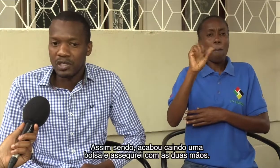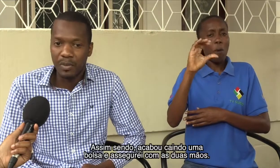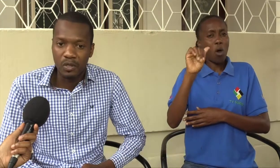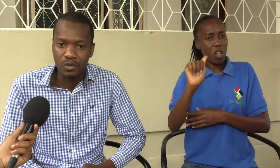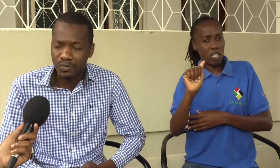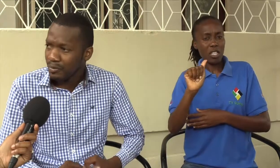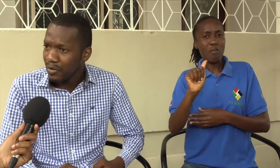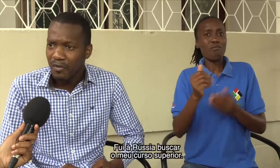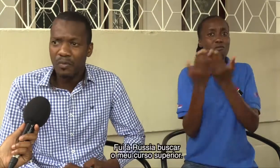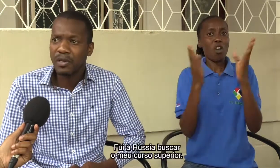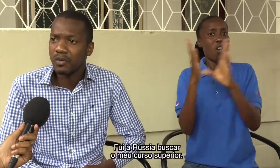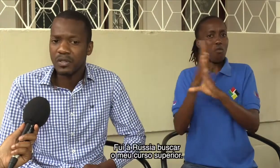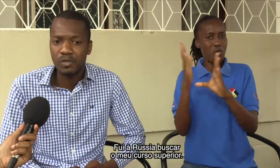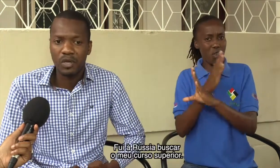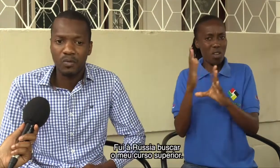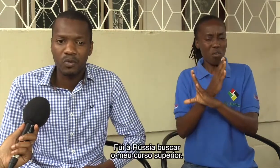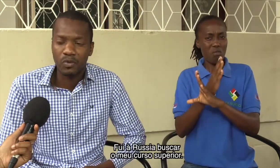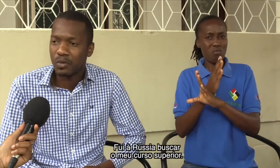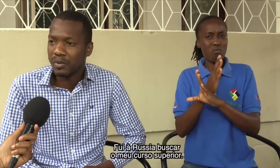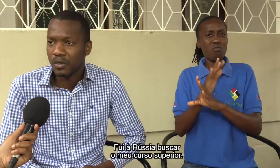mãos. Fui para disso buscar o meu corpo superior.